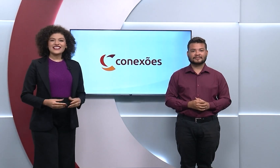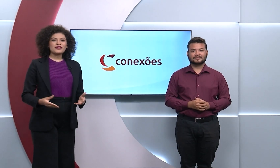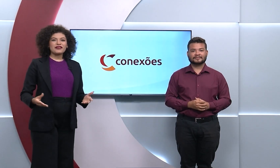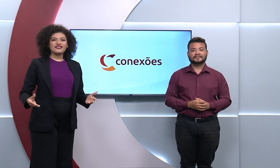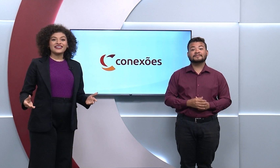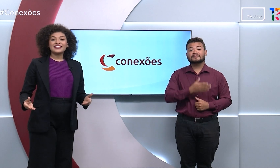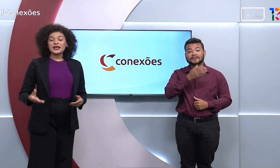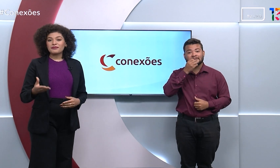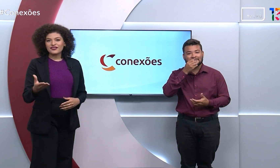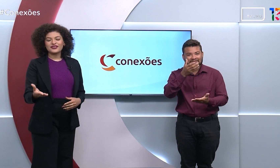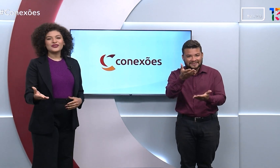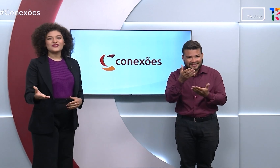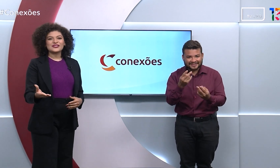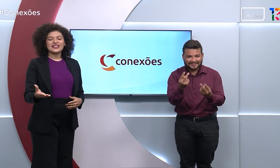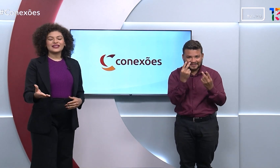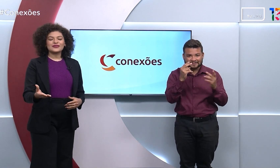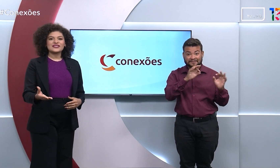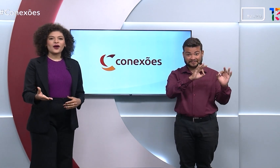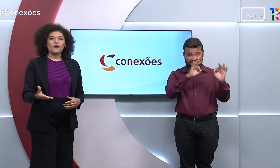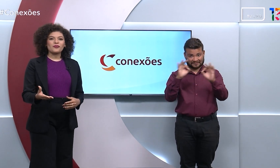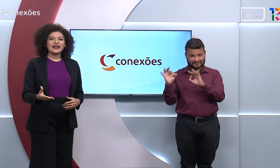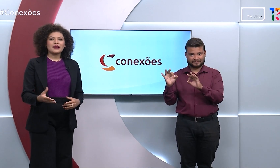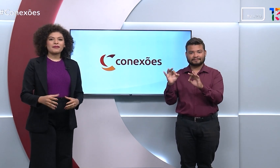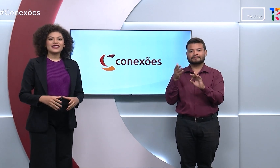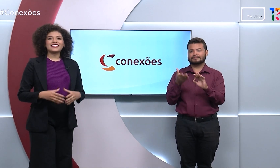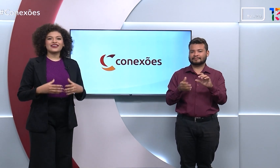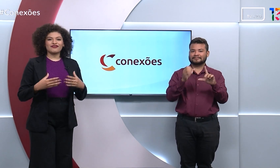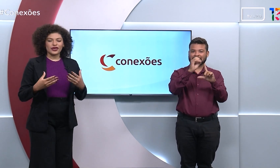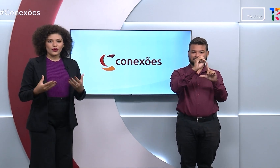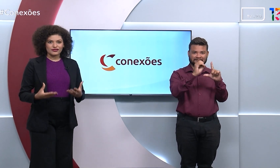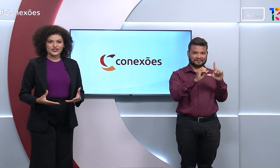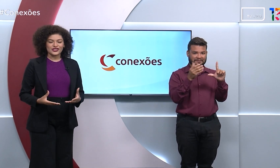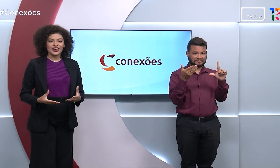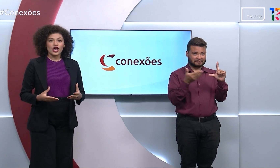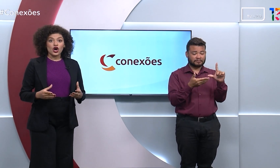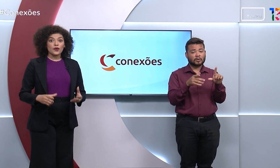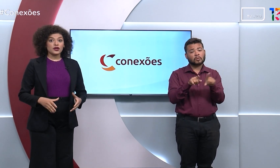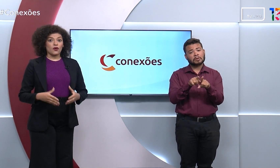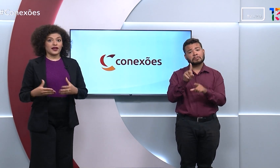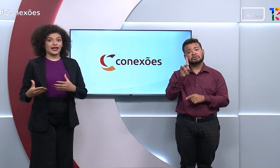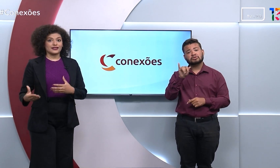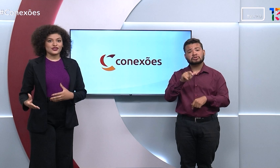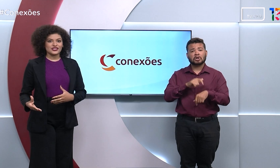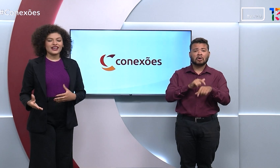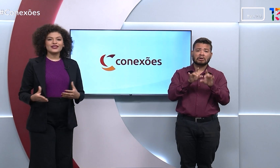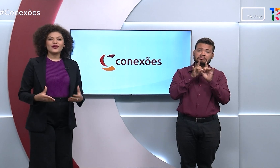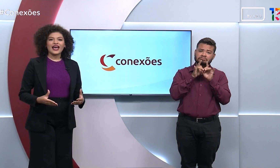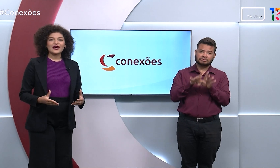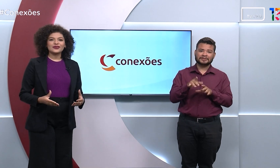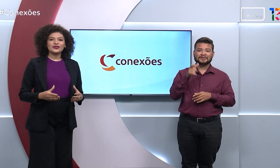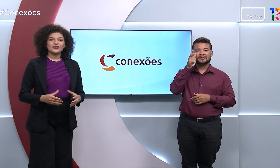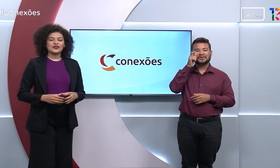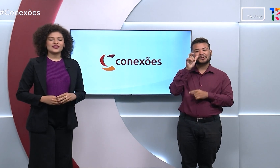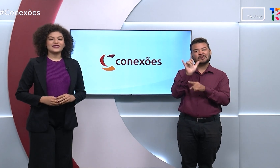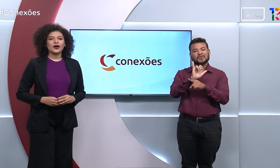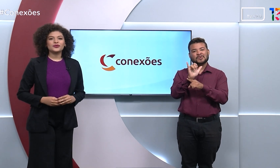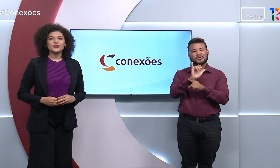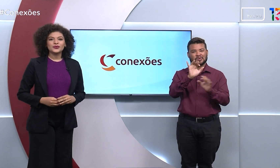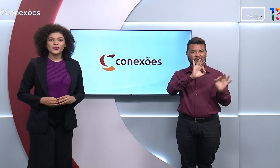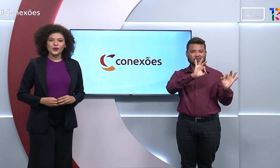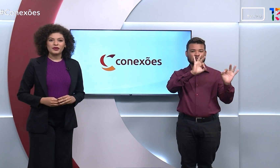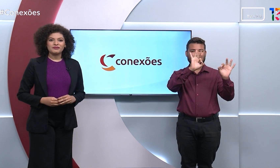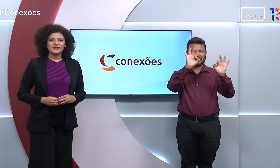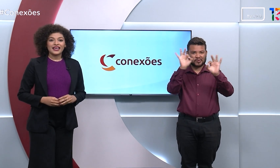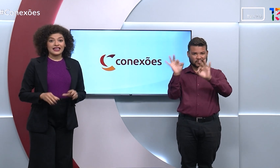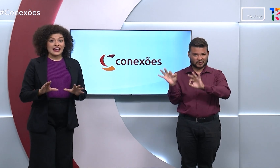Seja bem-vinda e bem-vindo você que nos acompanha pela TV UFG ou em qualquer dia e horário no nosso canal